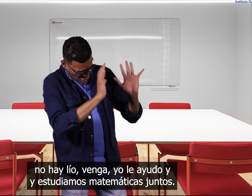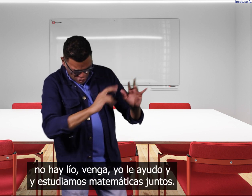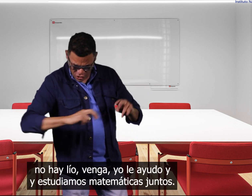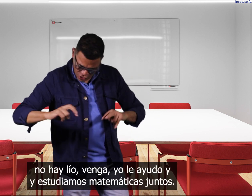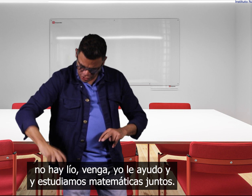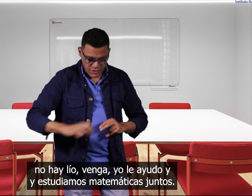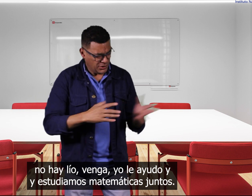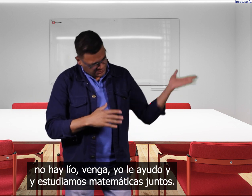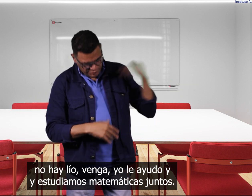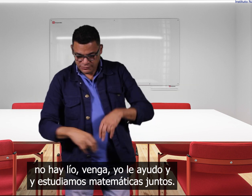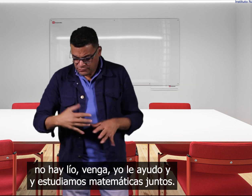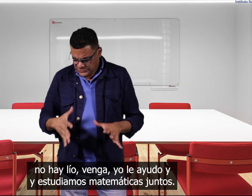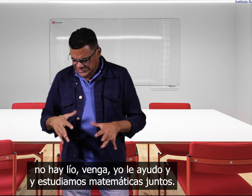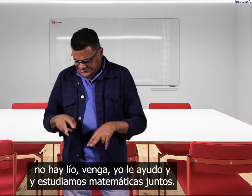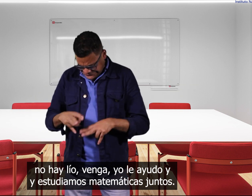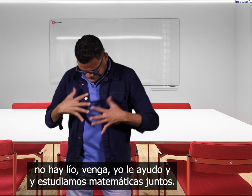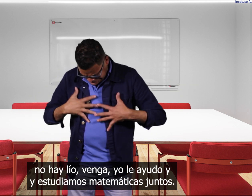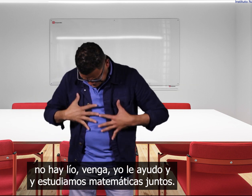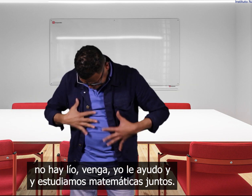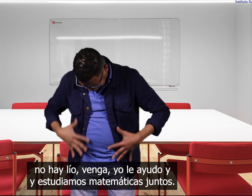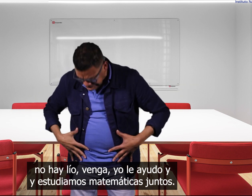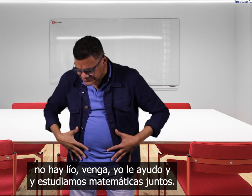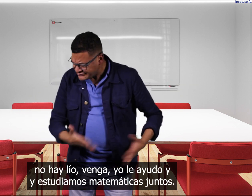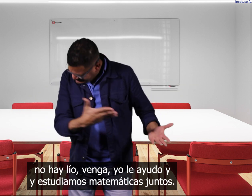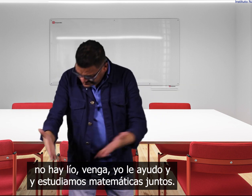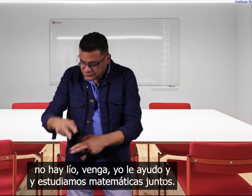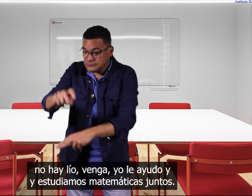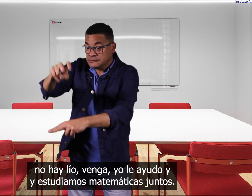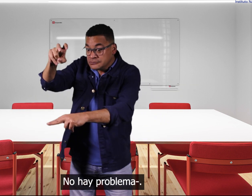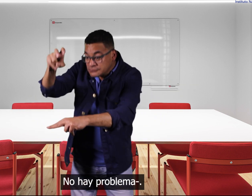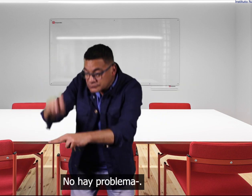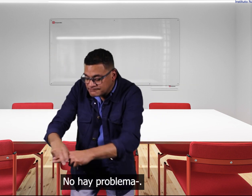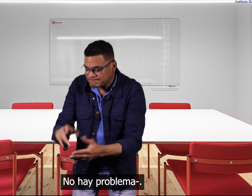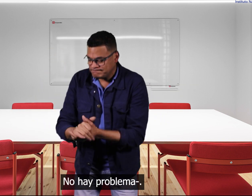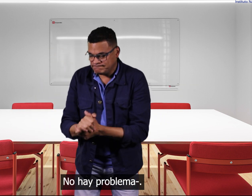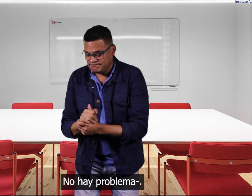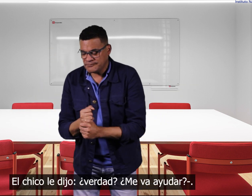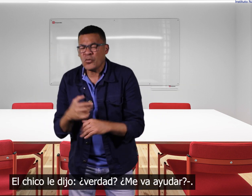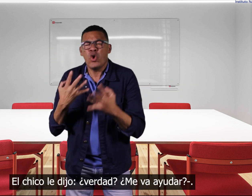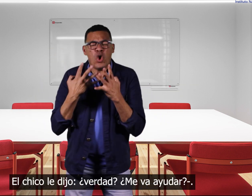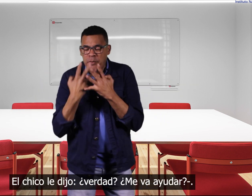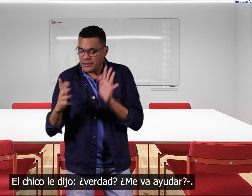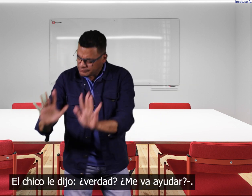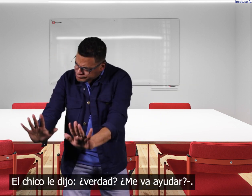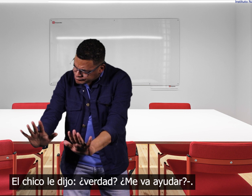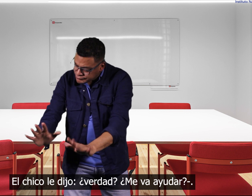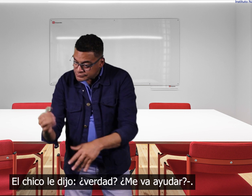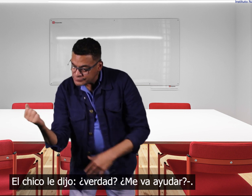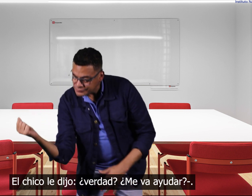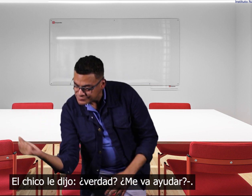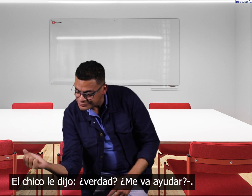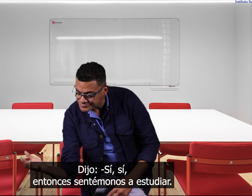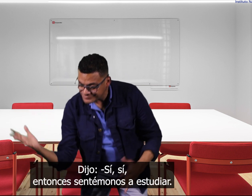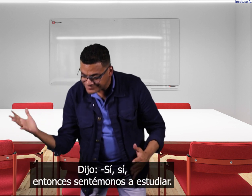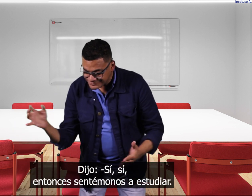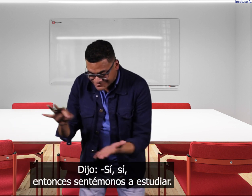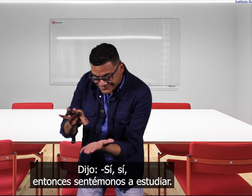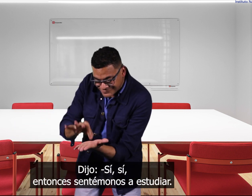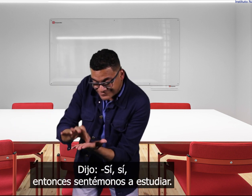lío venga yo le ayudo y estudiamos matemáticas juntos no hay problema el chico le dijo verdad me va a ayudar dijo sí sí sí entonces